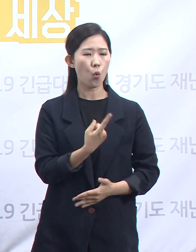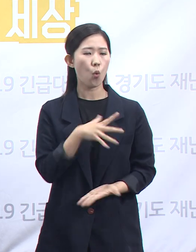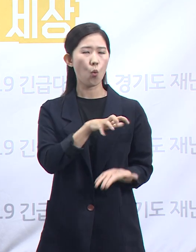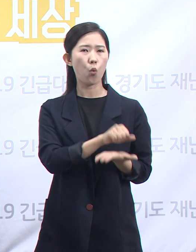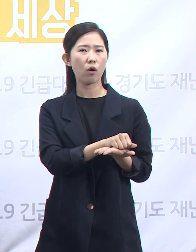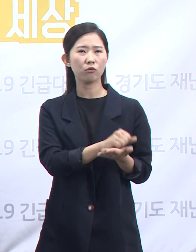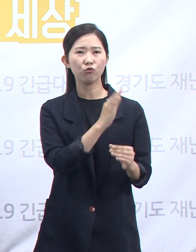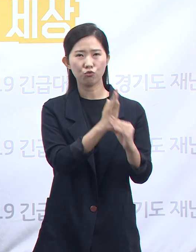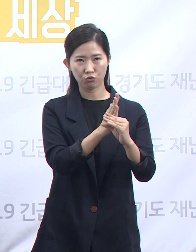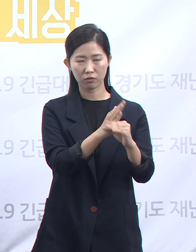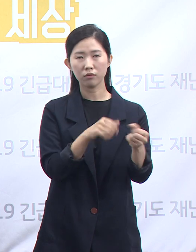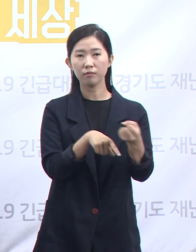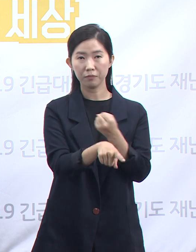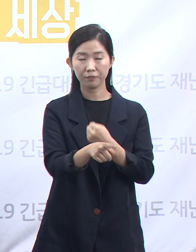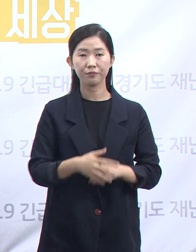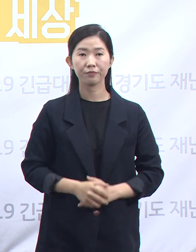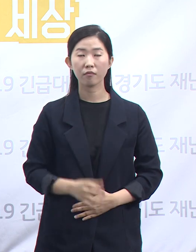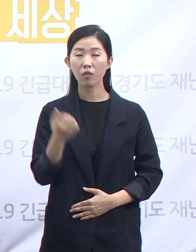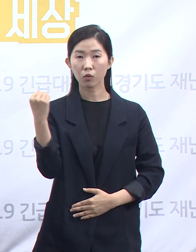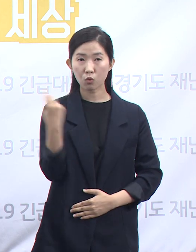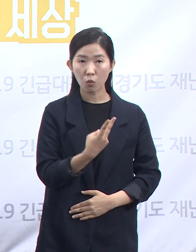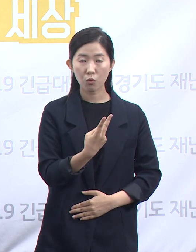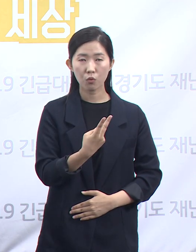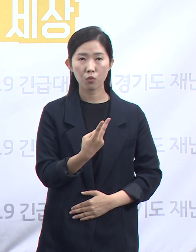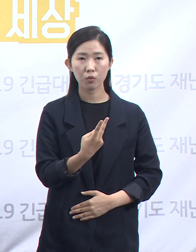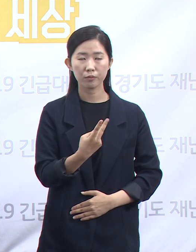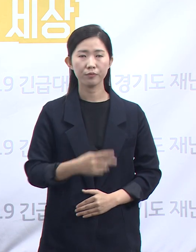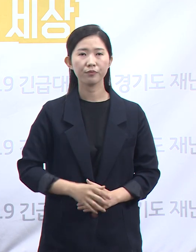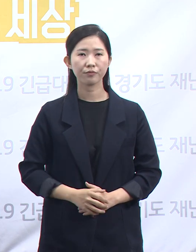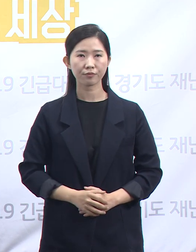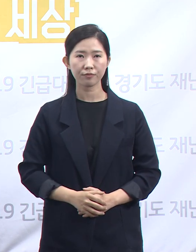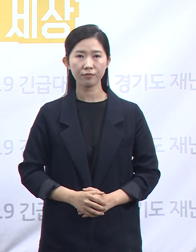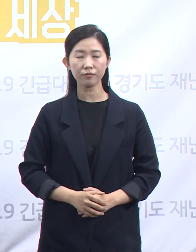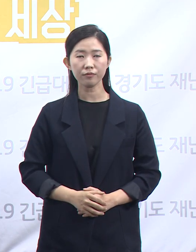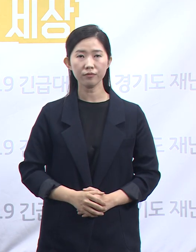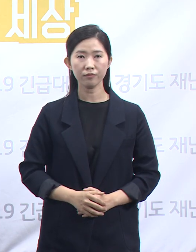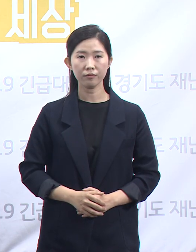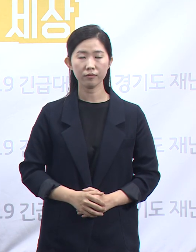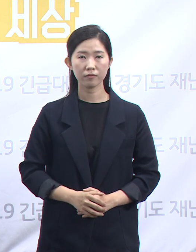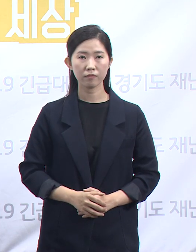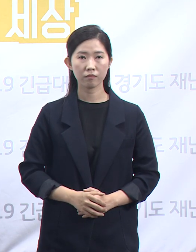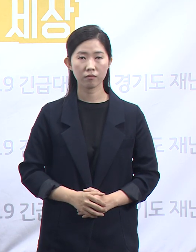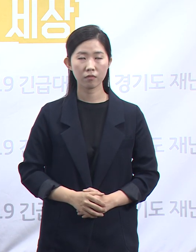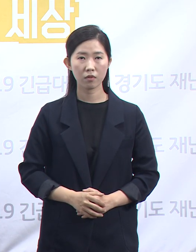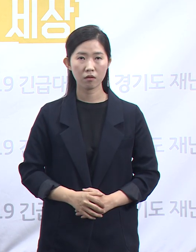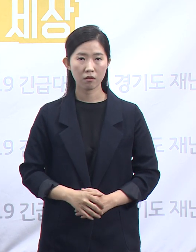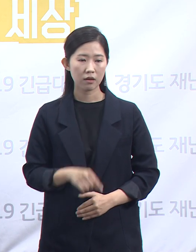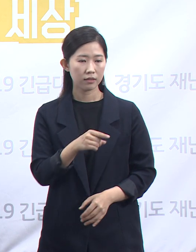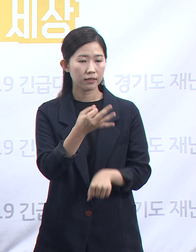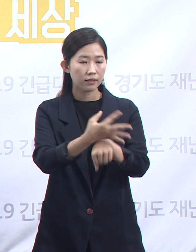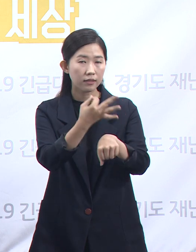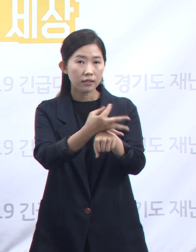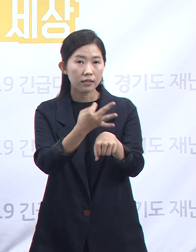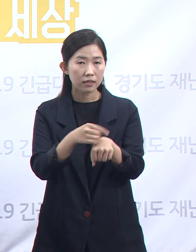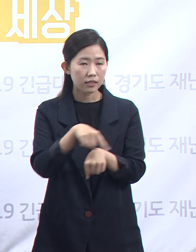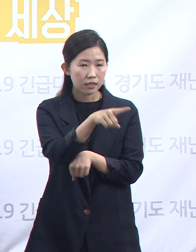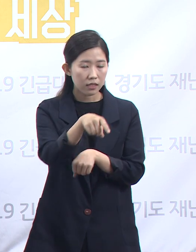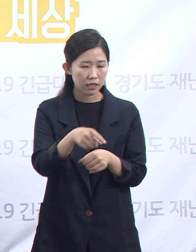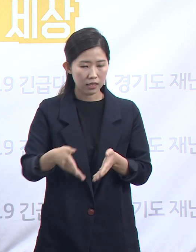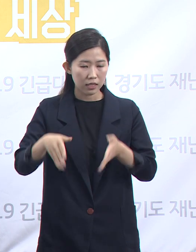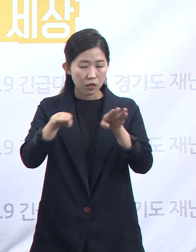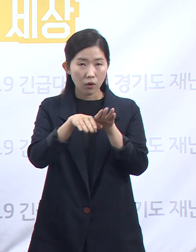문제는 이뿐만이 아닙니다. 같은 자료에 따르면 수요기관별 총조달 계약금액 약